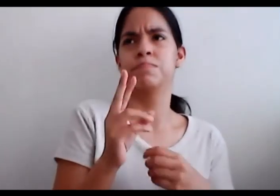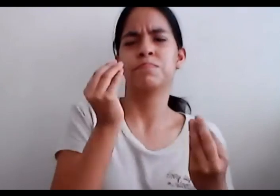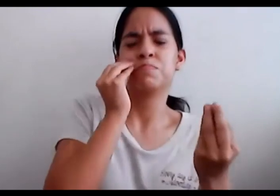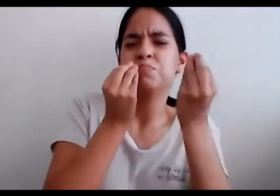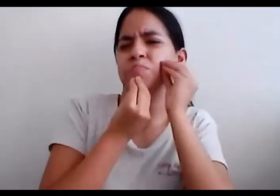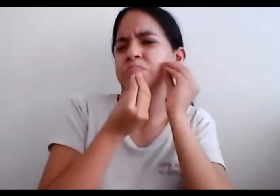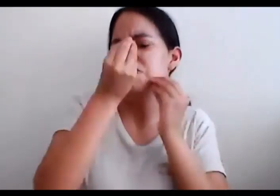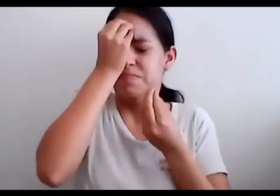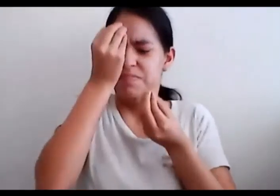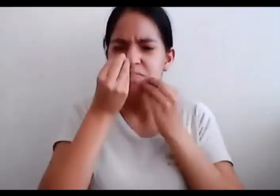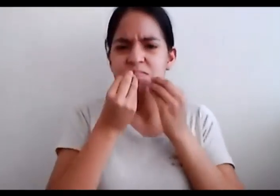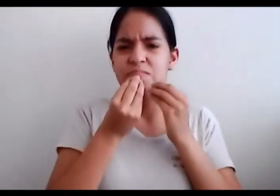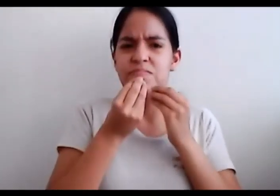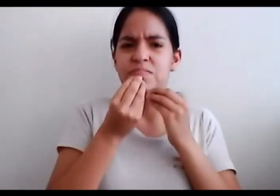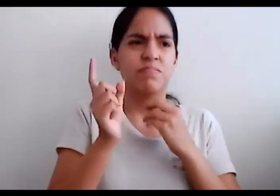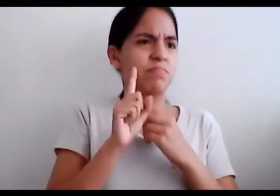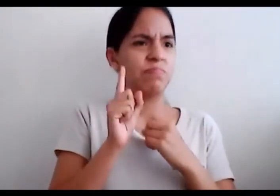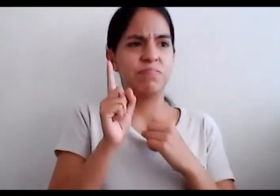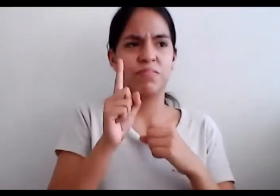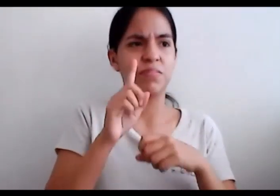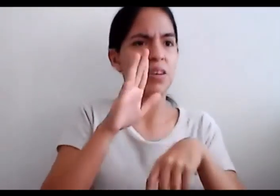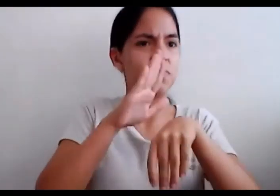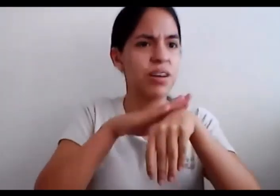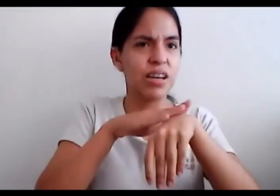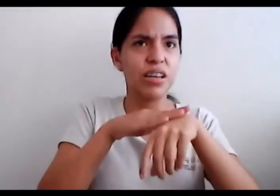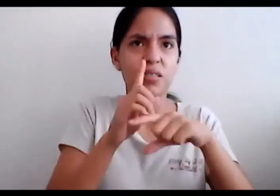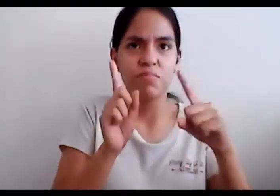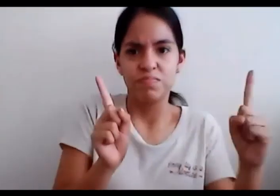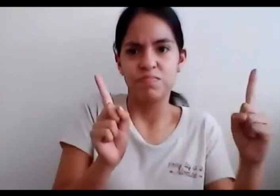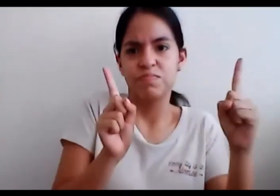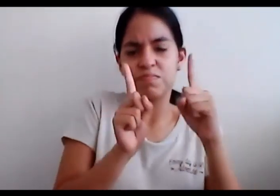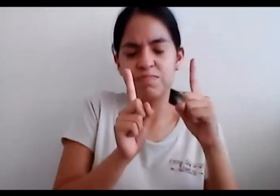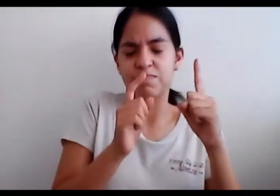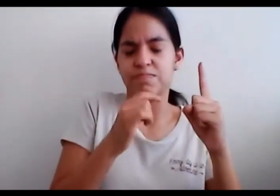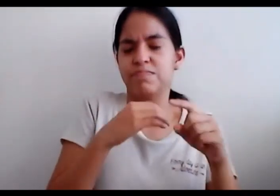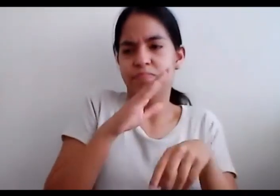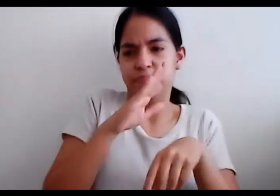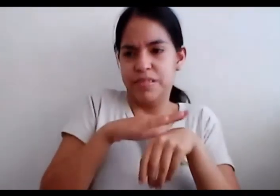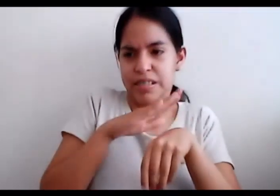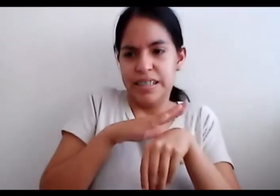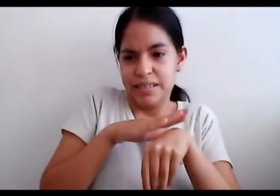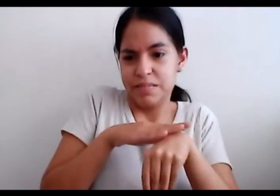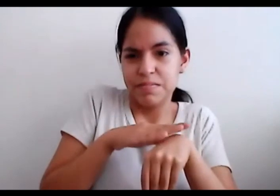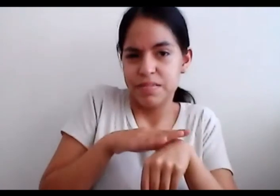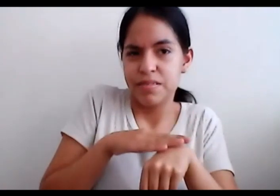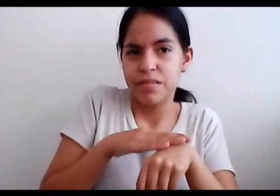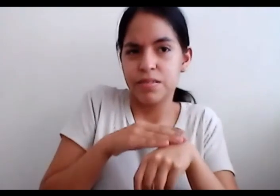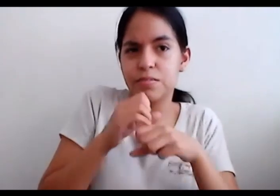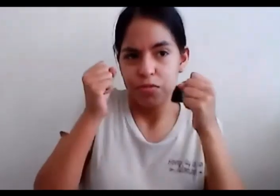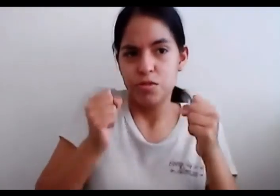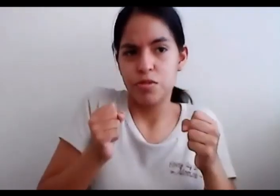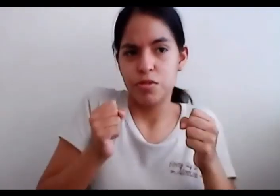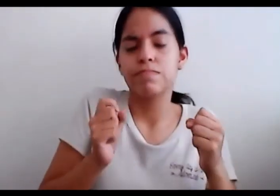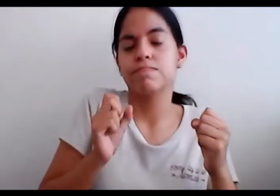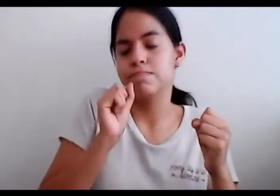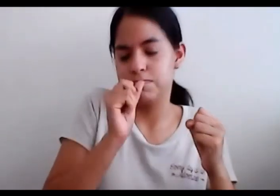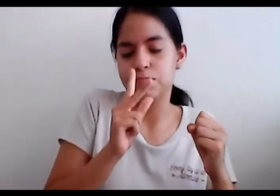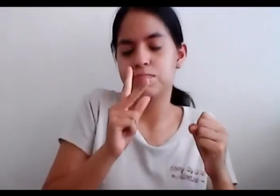besen De forma invasiva Primero Deben tener Tu consentimiento Es decir Pedir permiso Si tú lo aceptas Otra